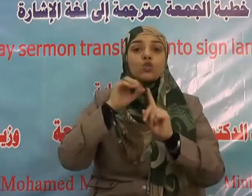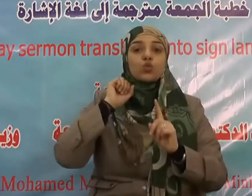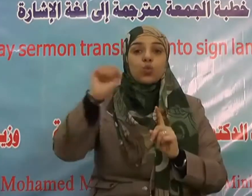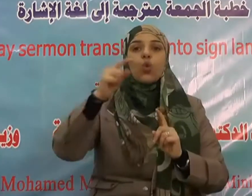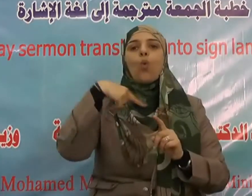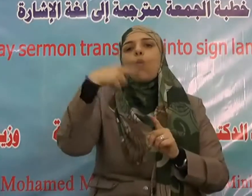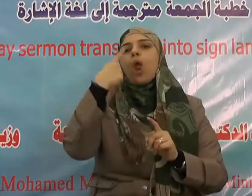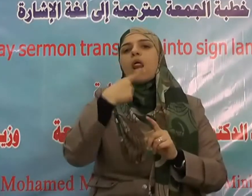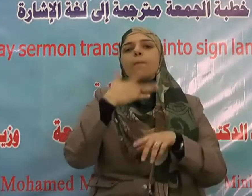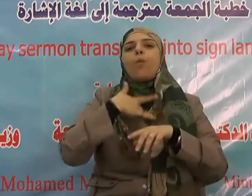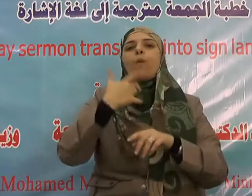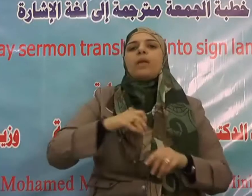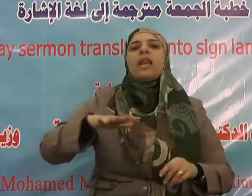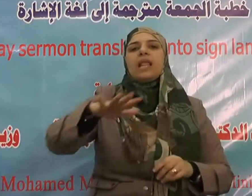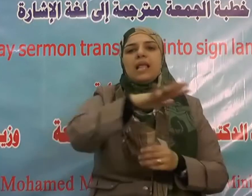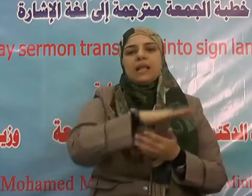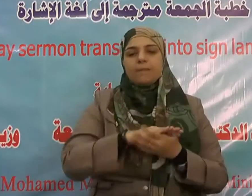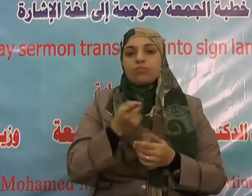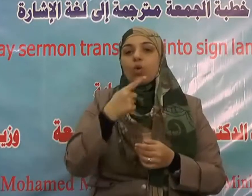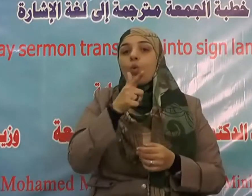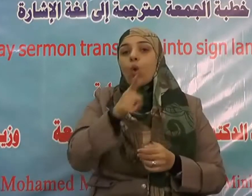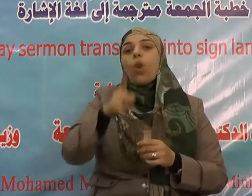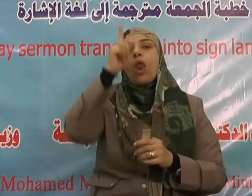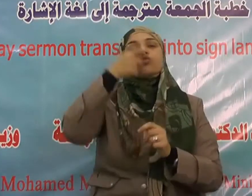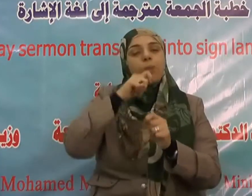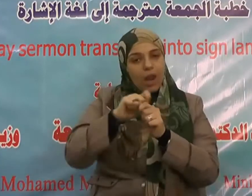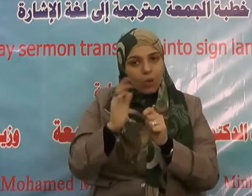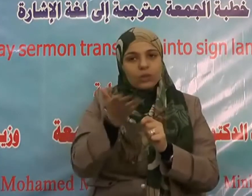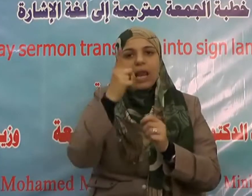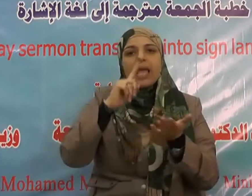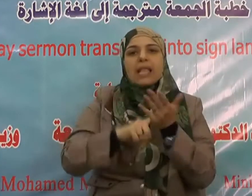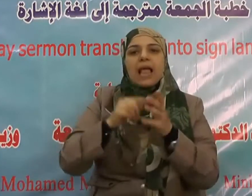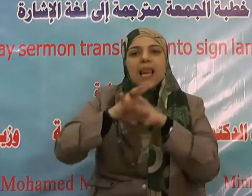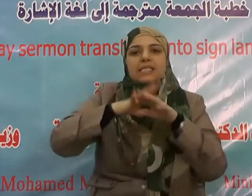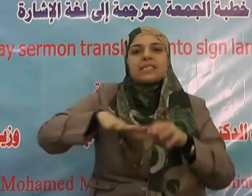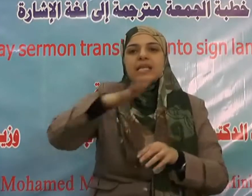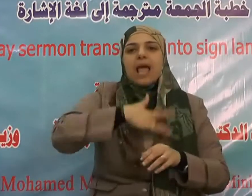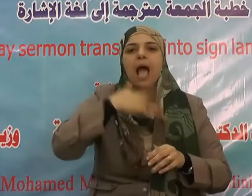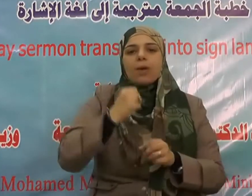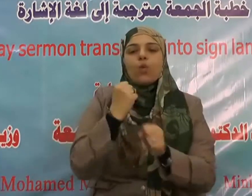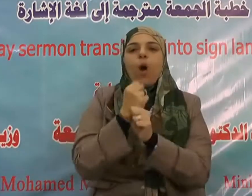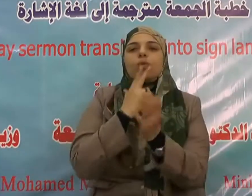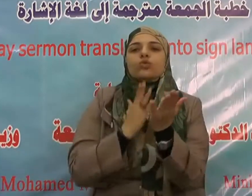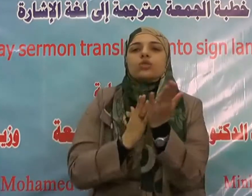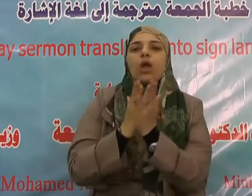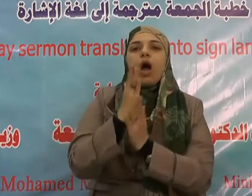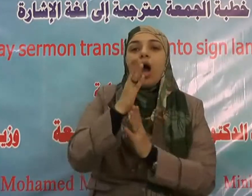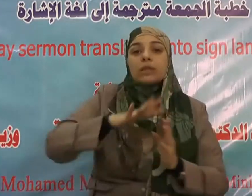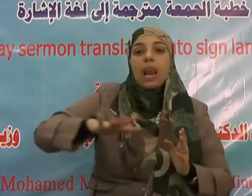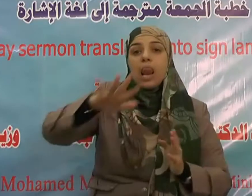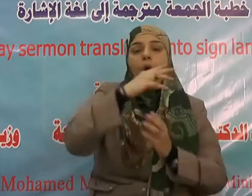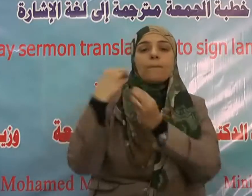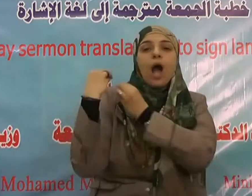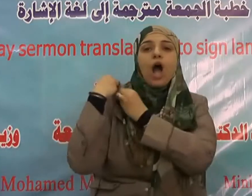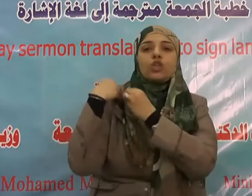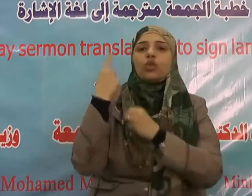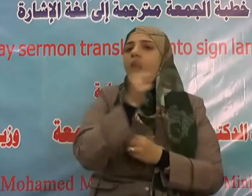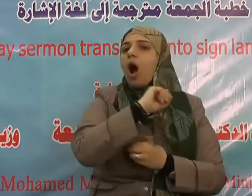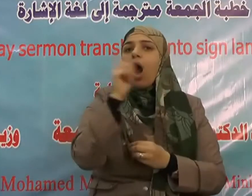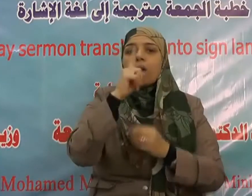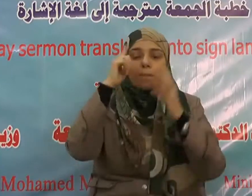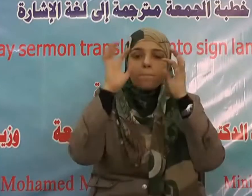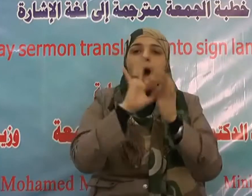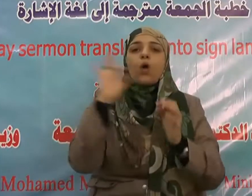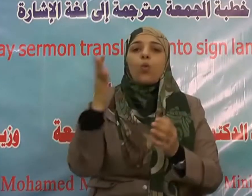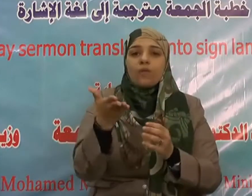ضاع فلا أمان ولا دنيا لمن لم يحيي دين ومن رضي الحياة